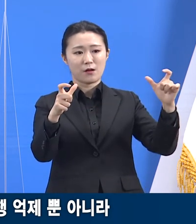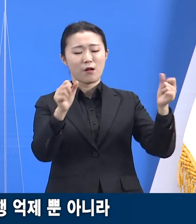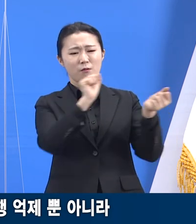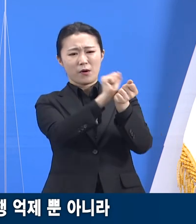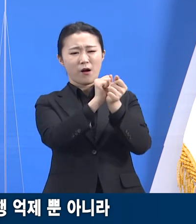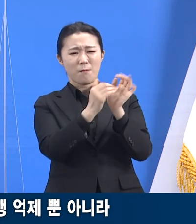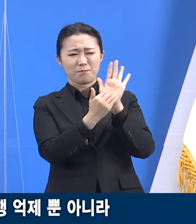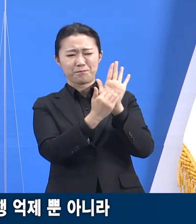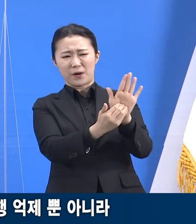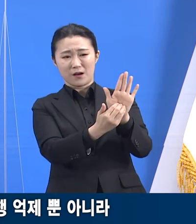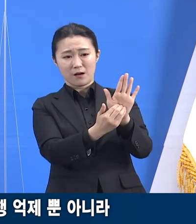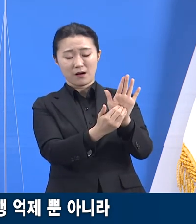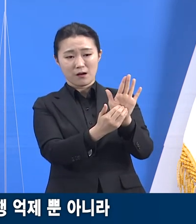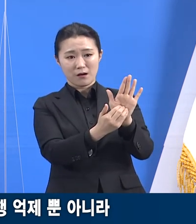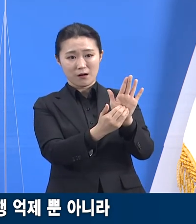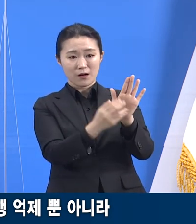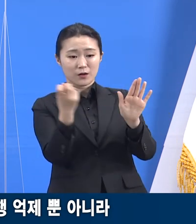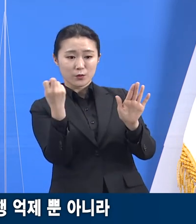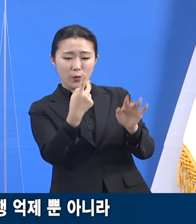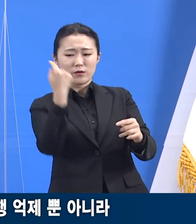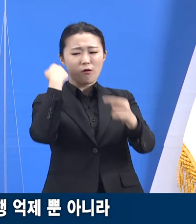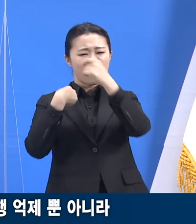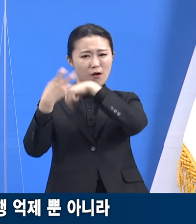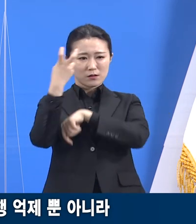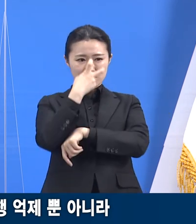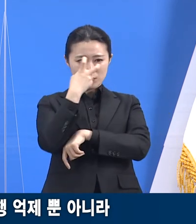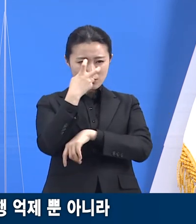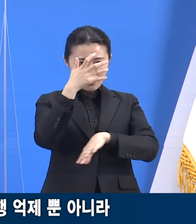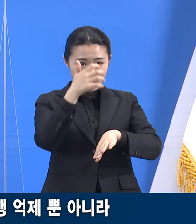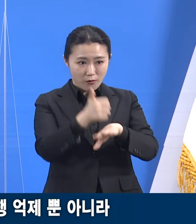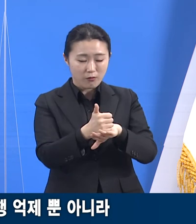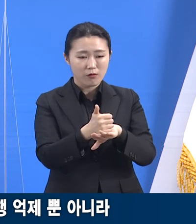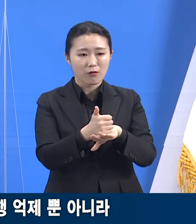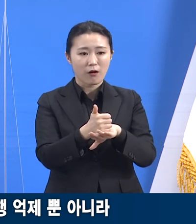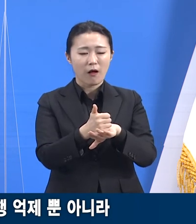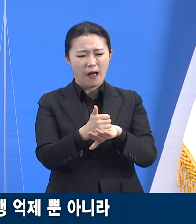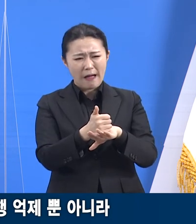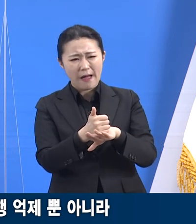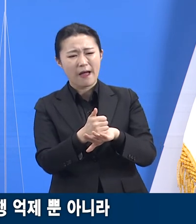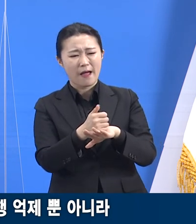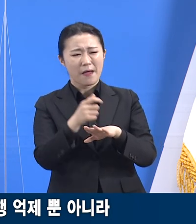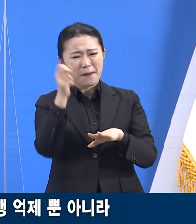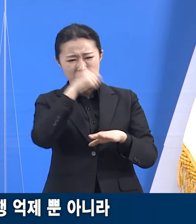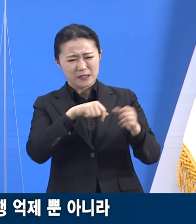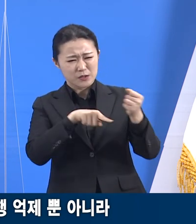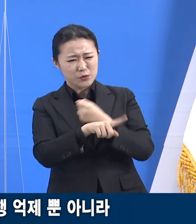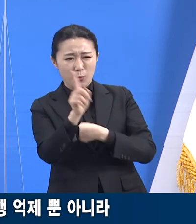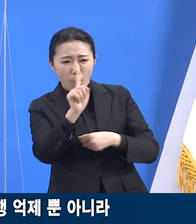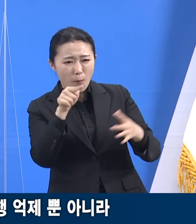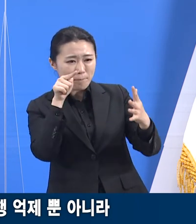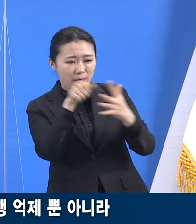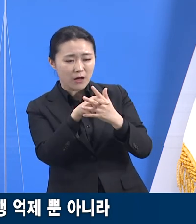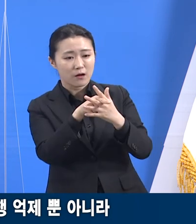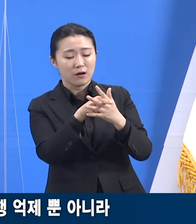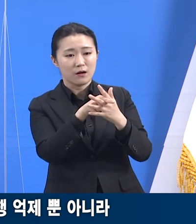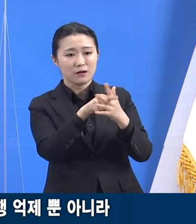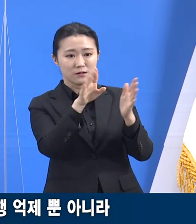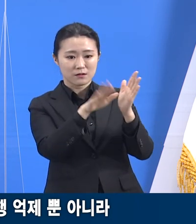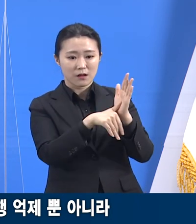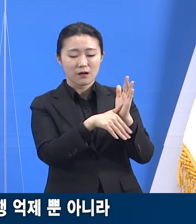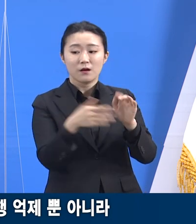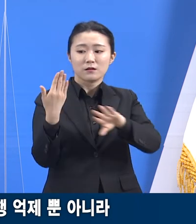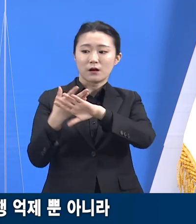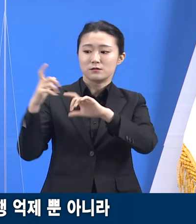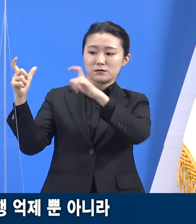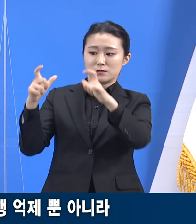역학자료 분석을 통해 알게 된 위험요인들을 다른 지역들에서도 적용하고 시급히 점검, 최대한